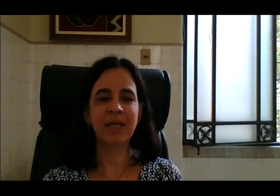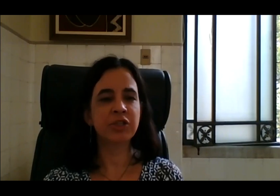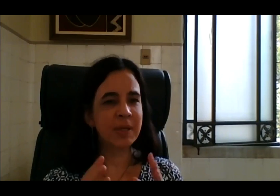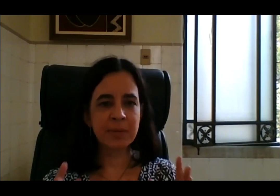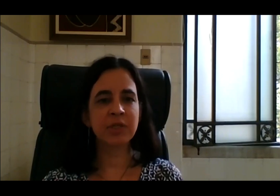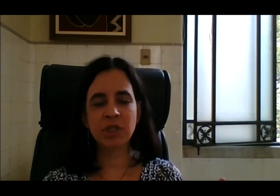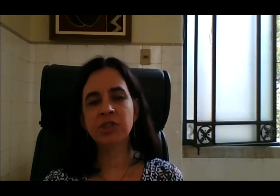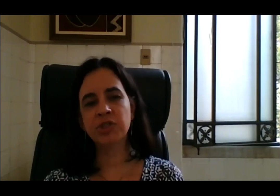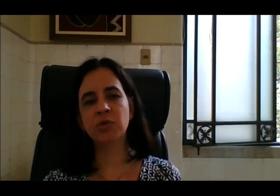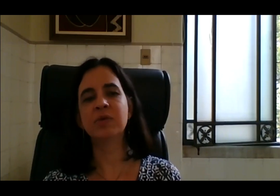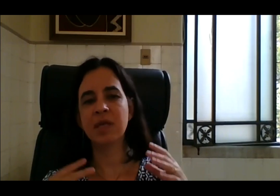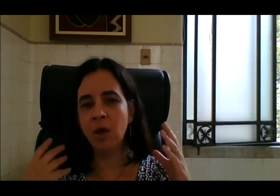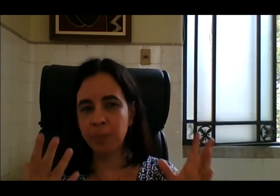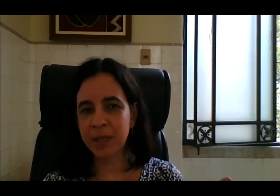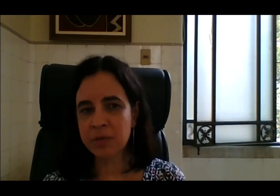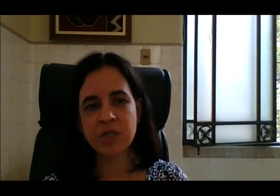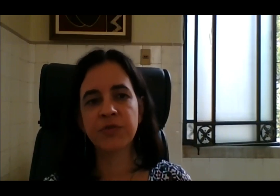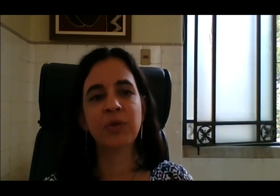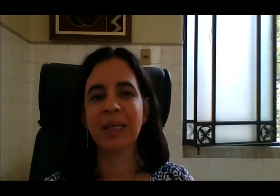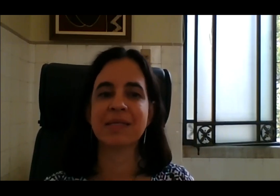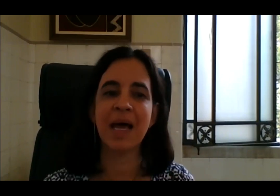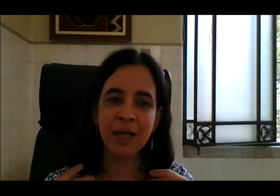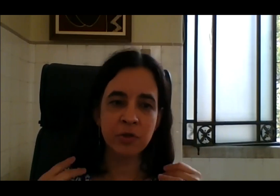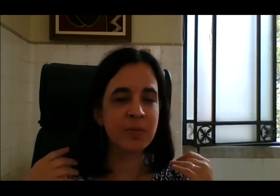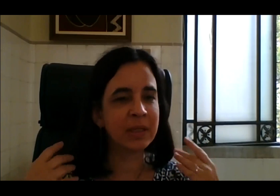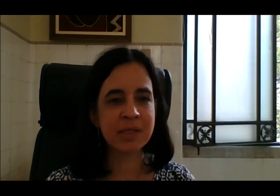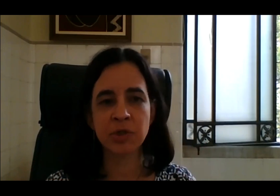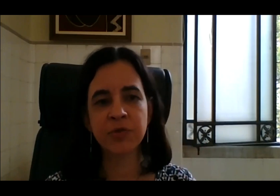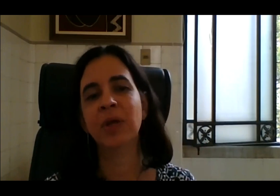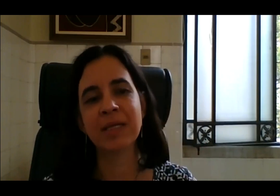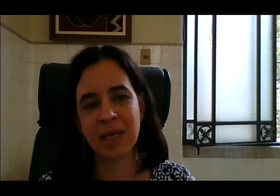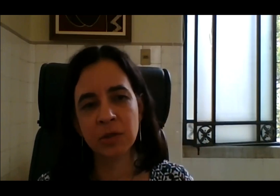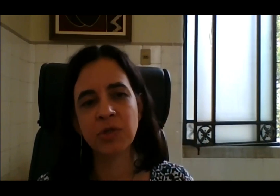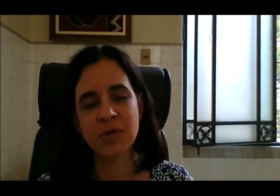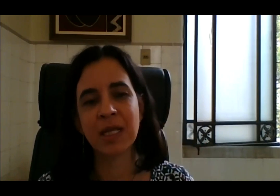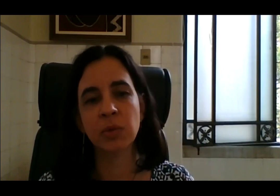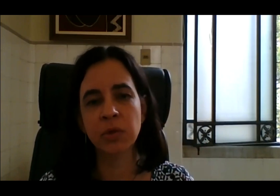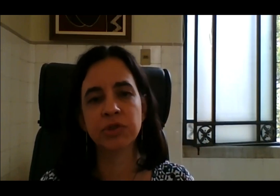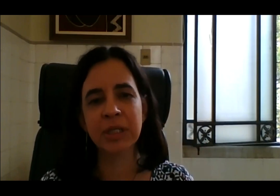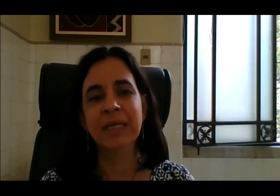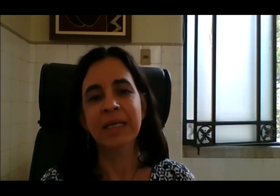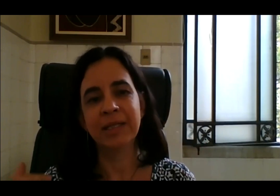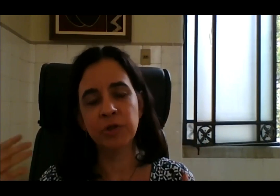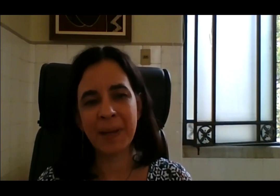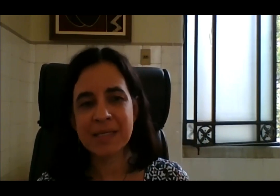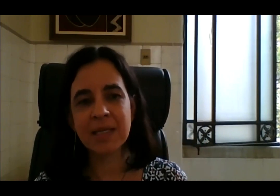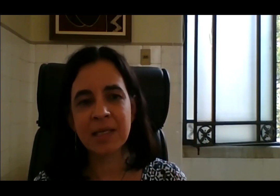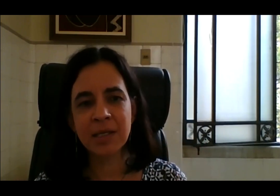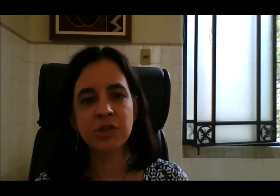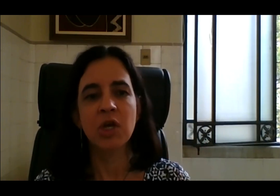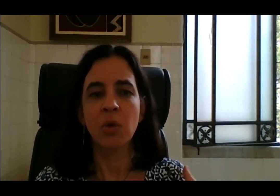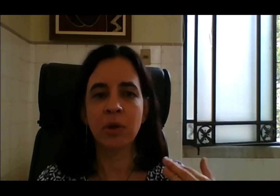estratégias mais agrangentes de inclusão, planos individualizados, uma atenção individualizada aos nossos alunos, tanto